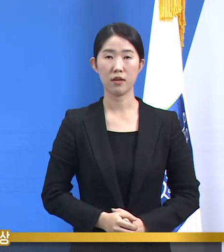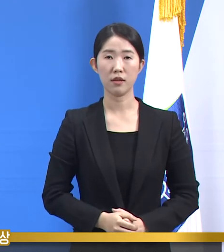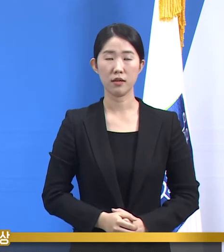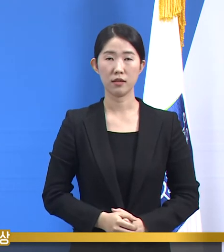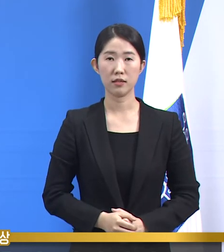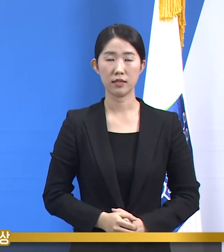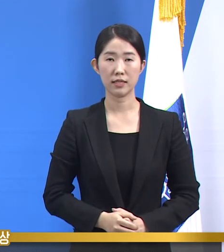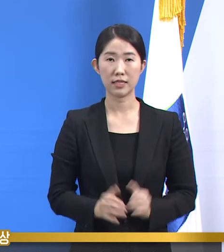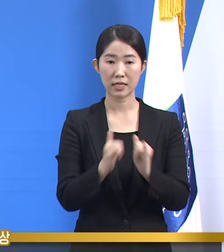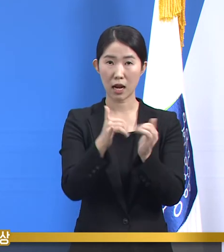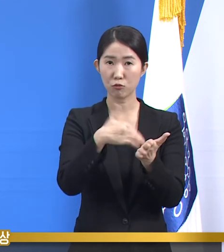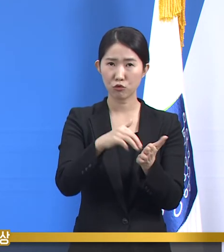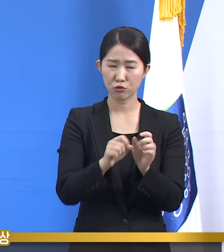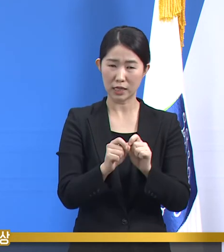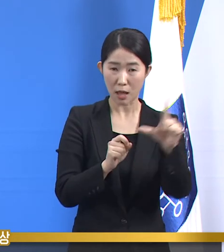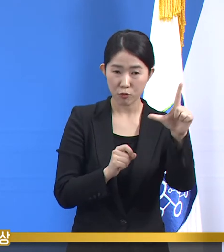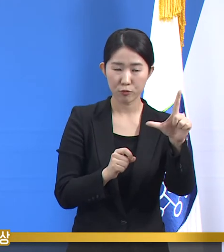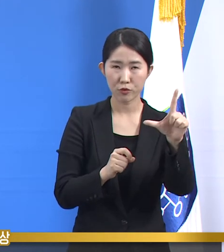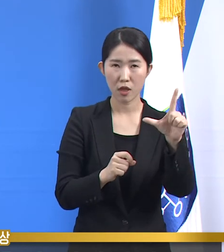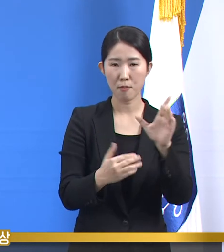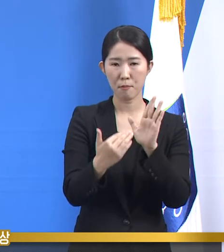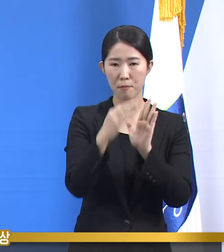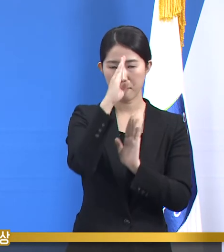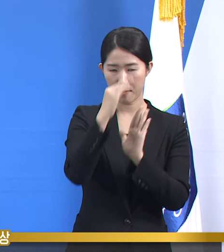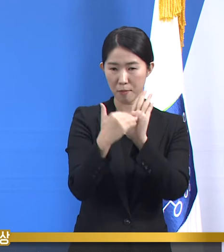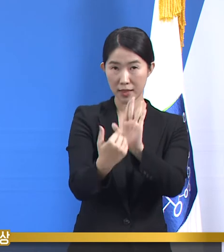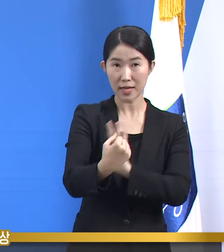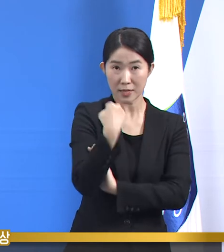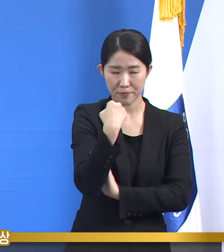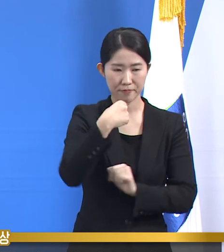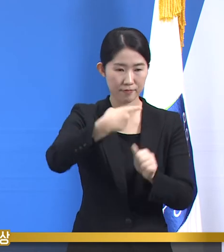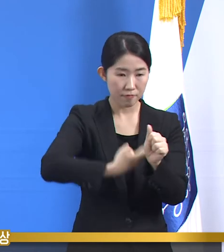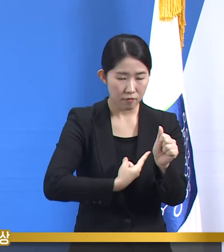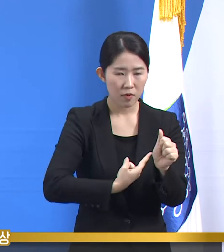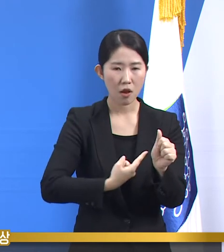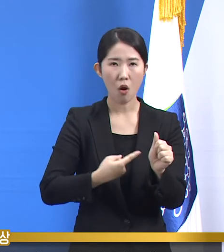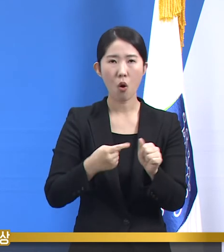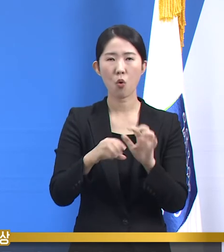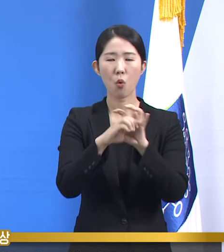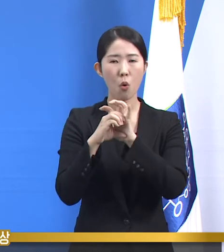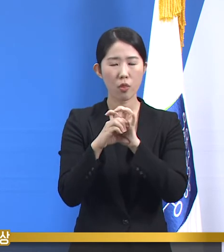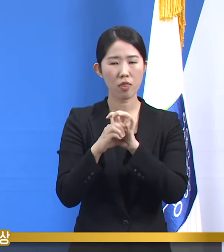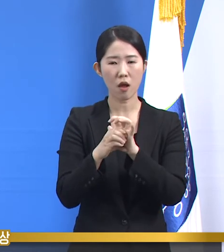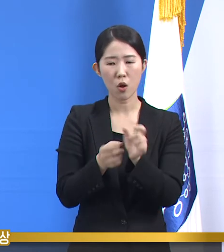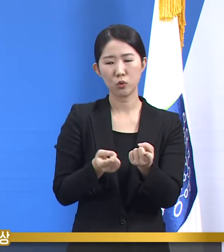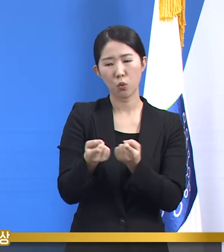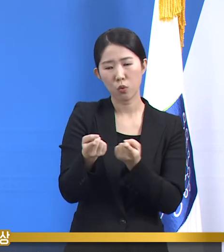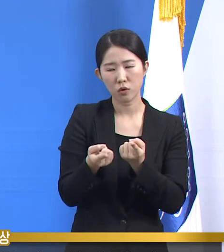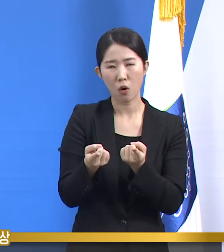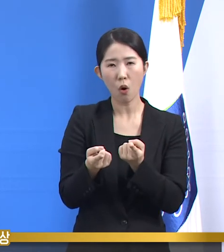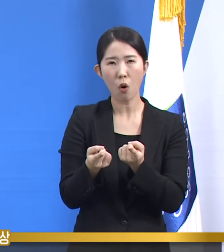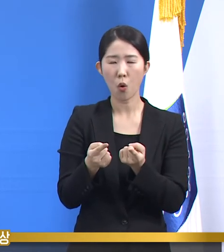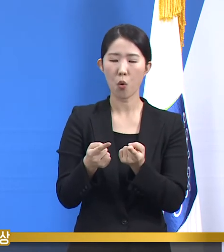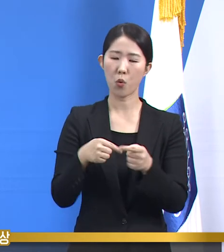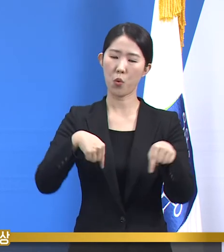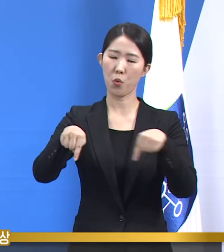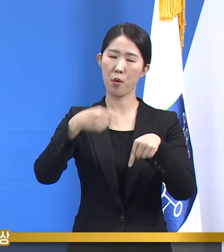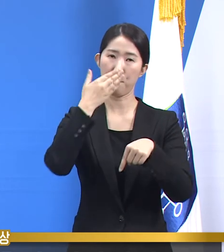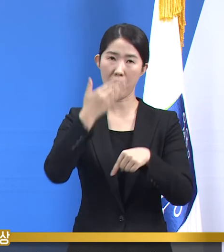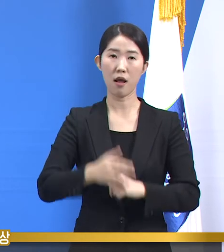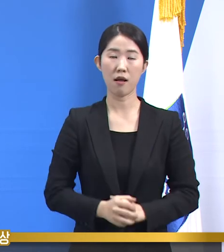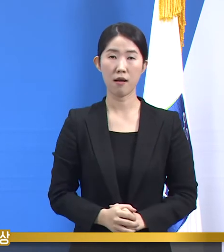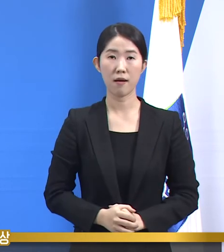다수가 면역력을 획득할 때 코로나19 유행의 안정적인 통제가 가능해질 것입니다. 정부는